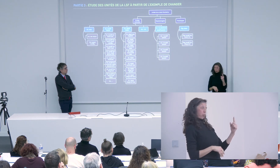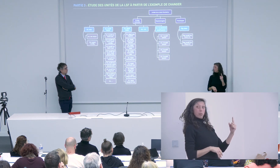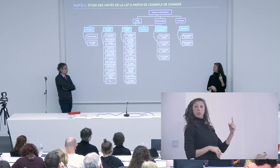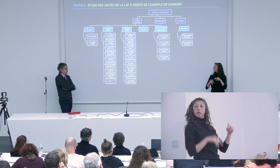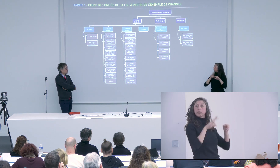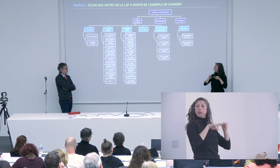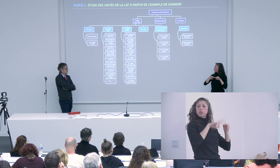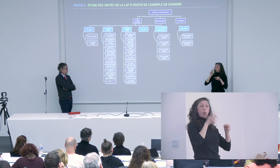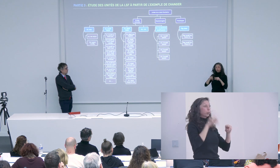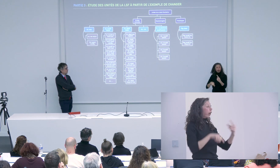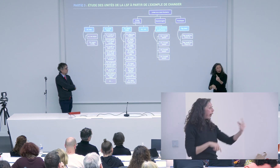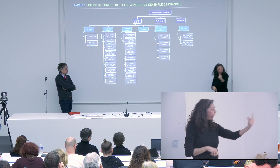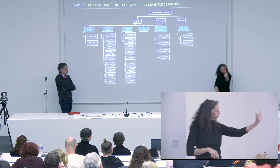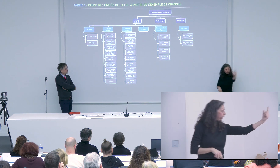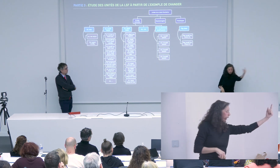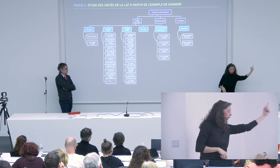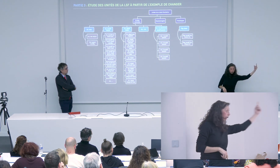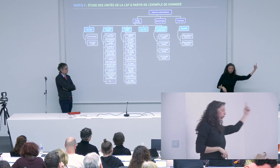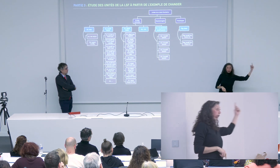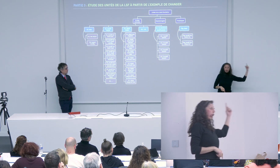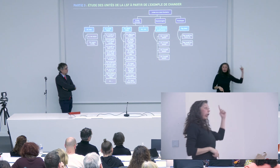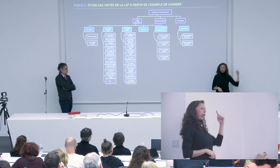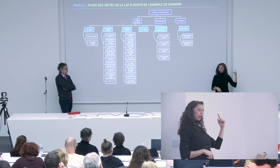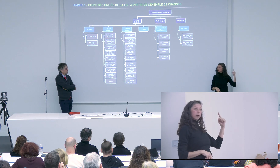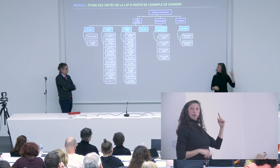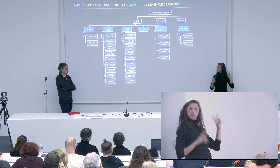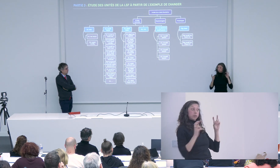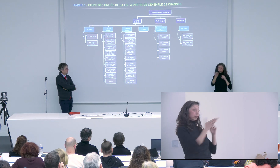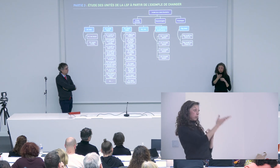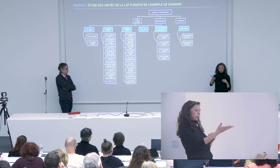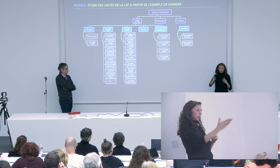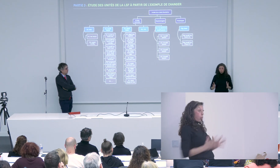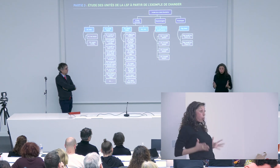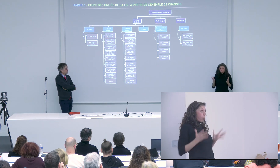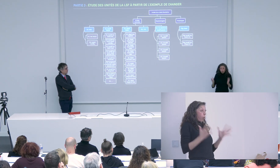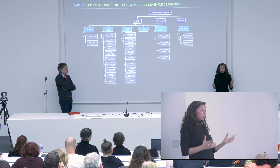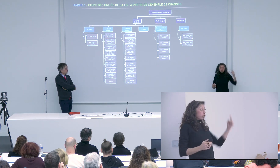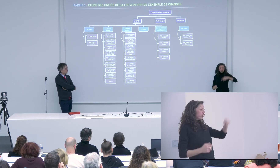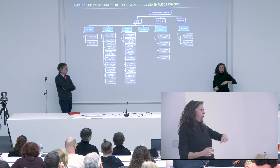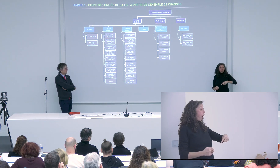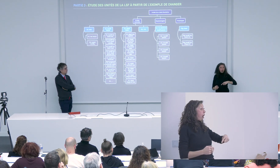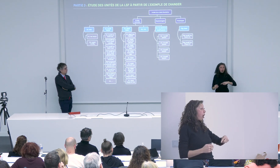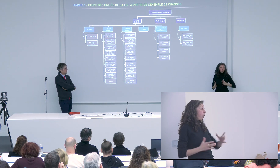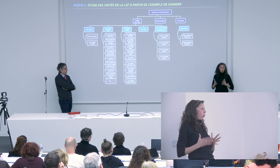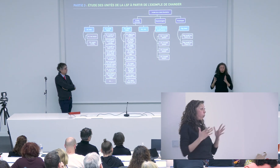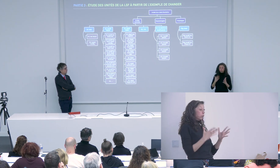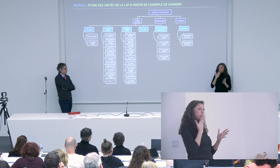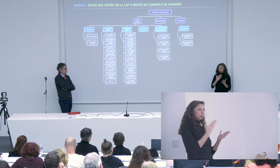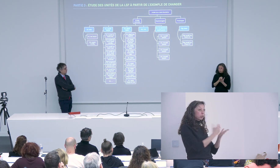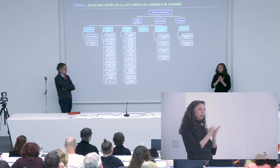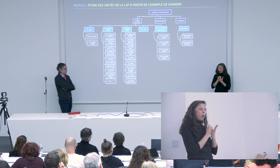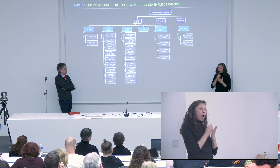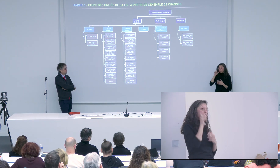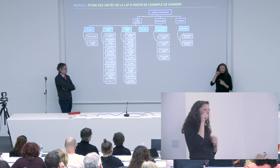on rentre à Paris 8 on sort du métro il y des travaux on est obligé de faire tout le tour par exemple pour arriver jusqu'ici donc vous êtes bien